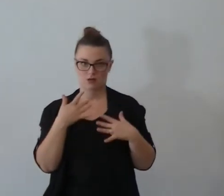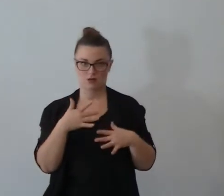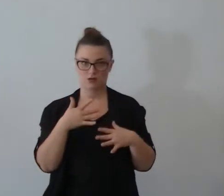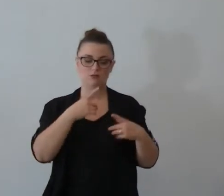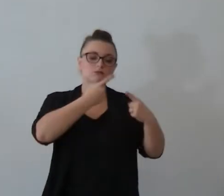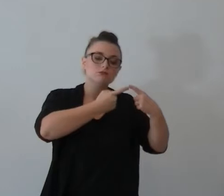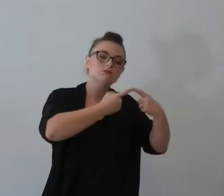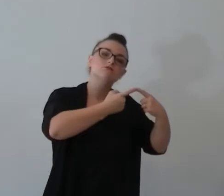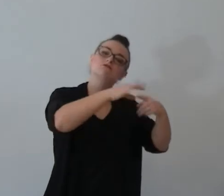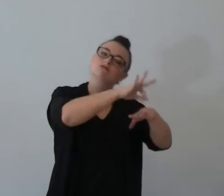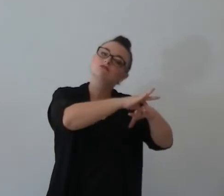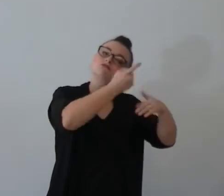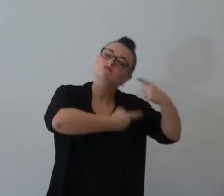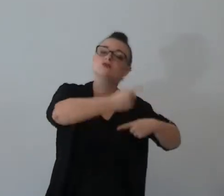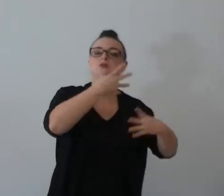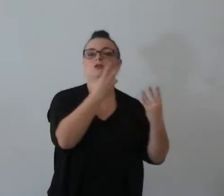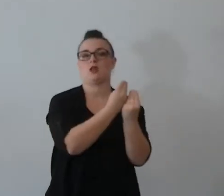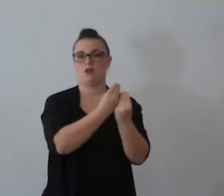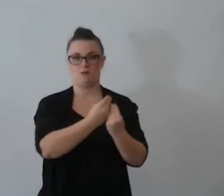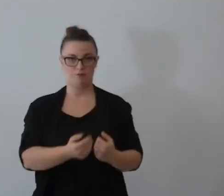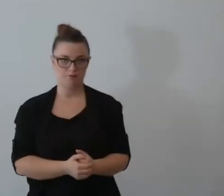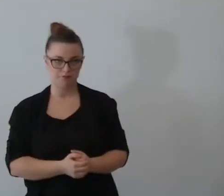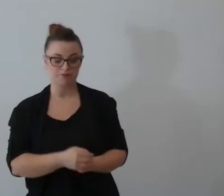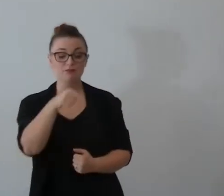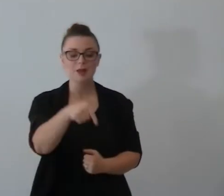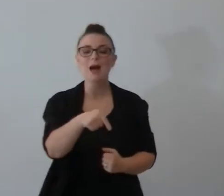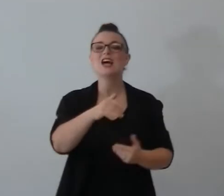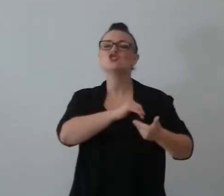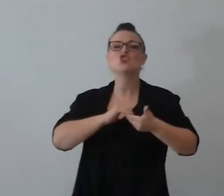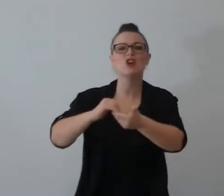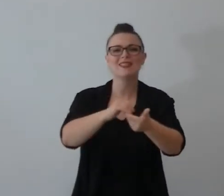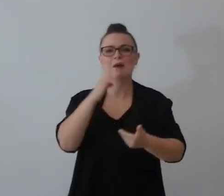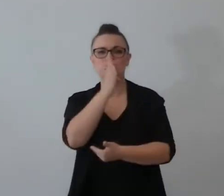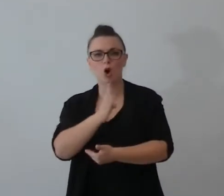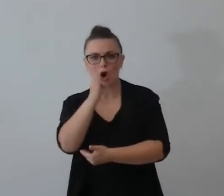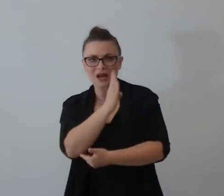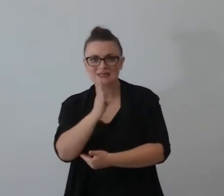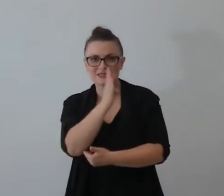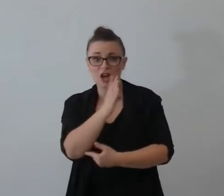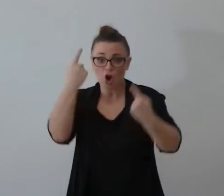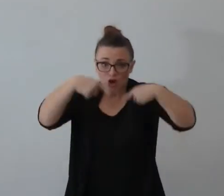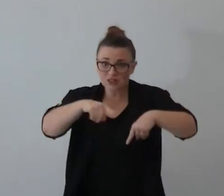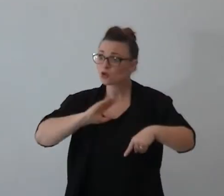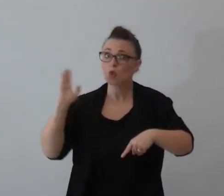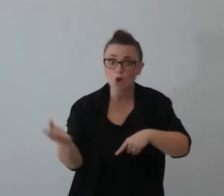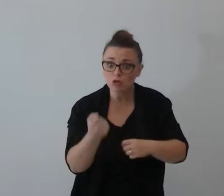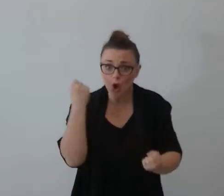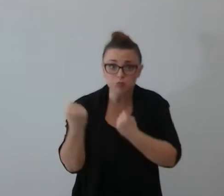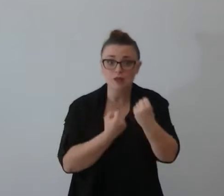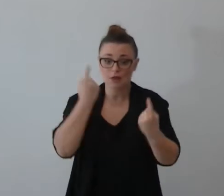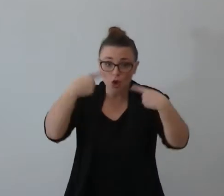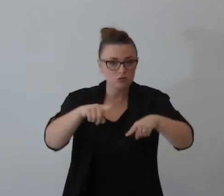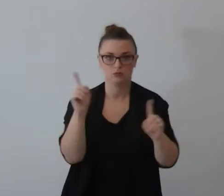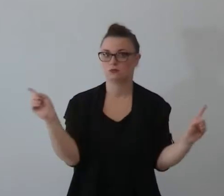Boaz viveva in una società dove tutti facevano il cuore di Dio dove tutti quanti facevano il cuore senza avrarsi delle